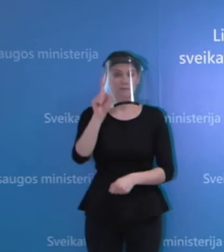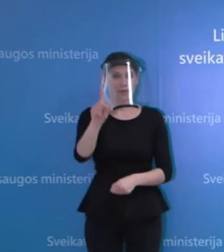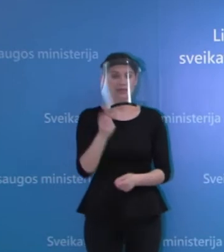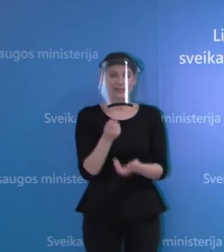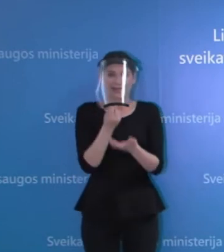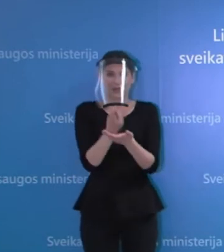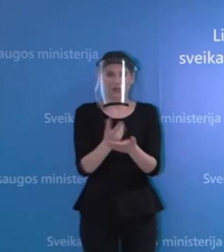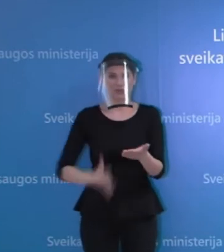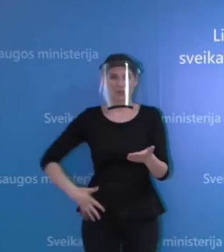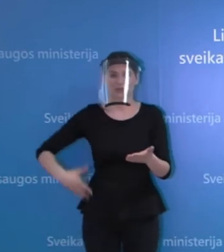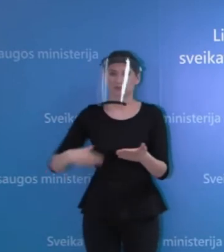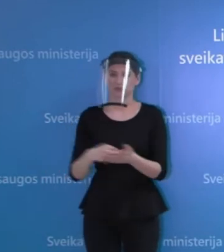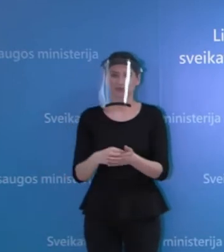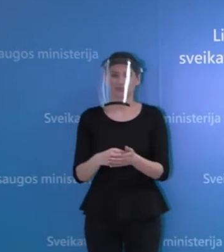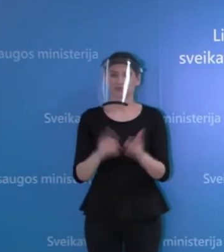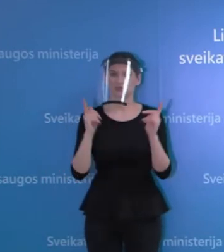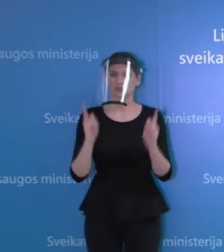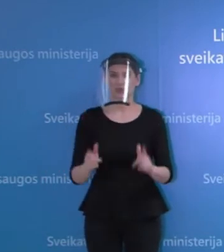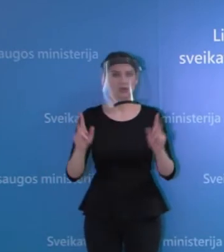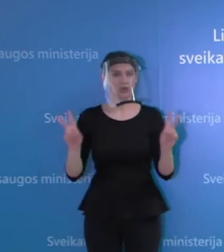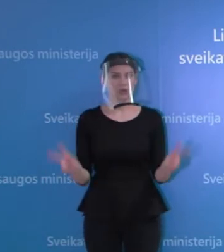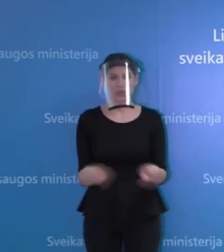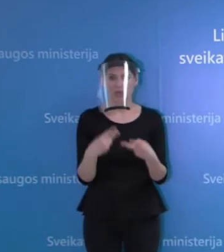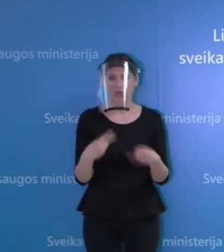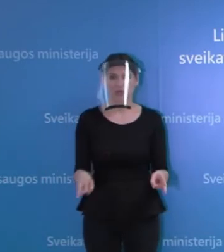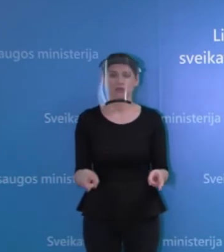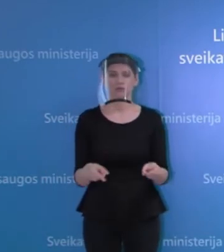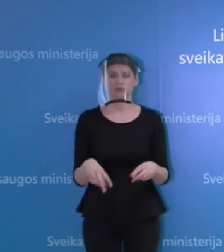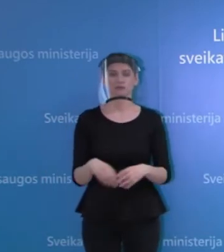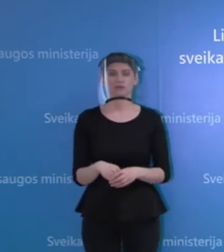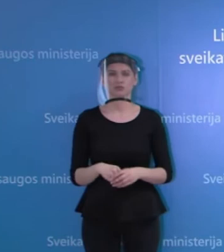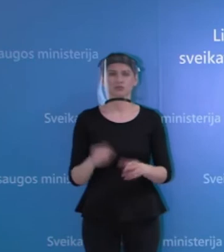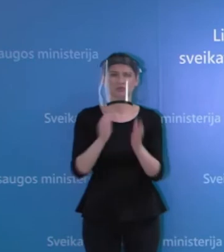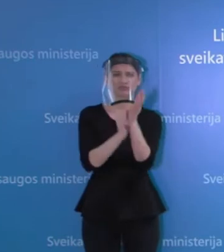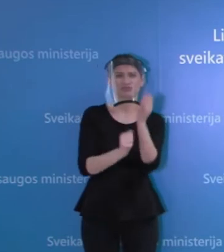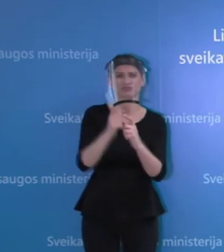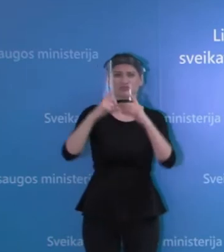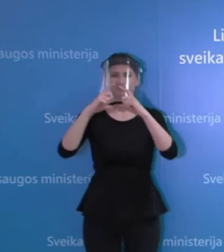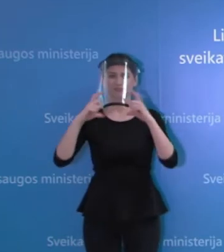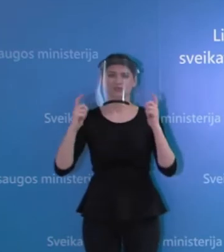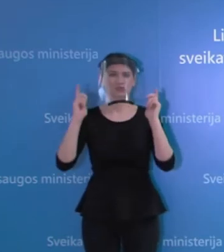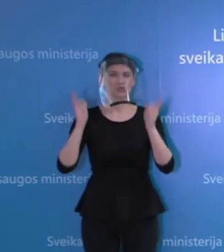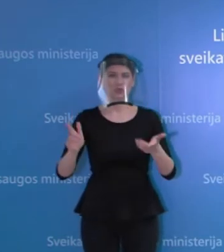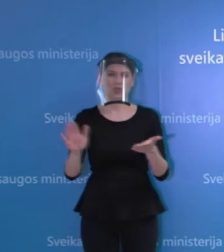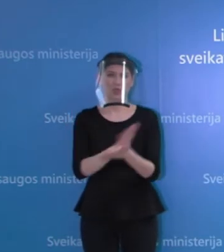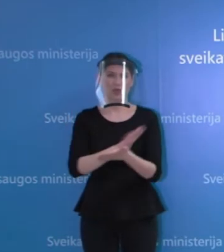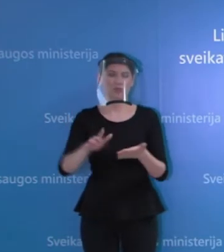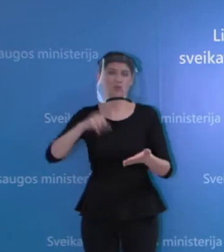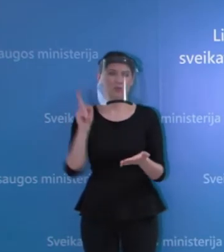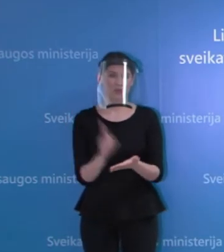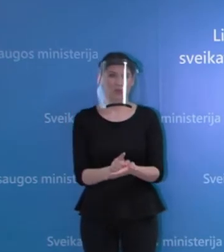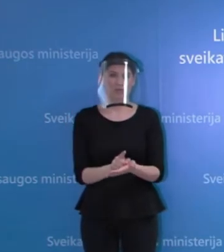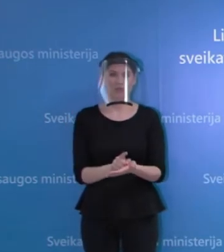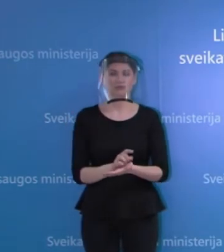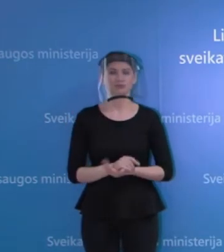gydimo įstaigos ir jokios rinkliavos, jokie pinigai už ašmens apsaugos priemonės, sveikatos priežiuos